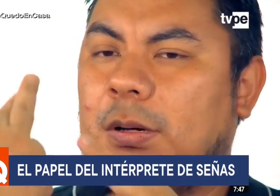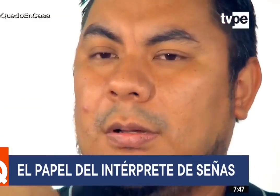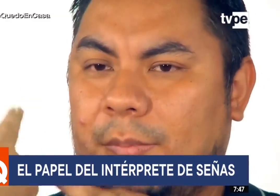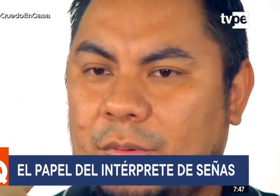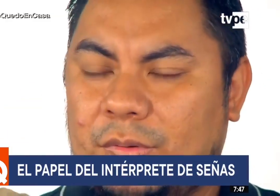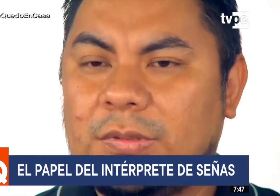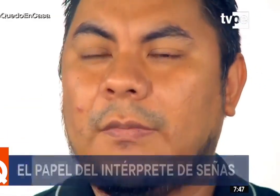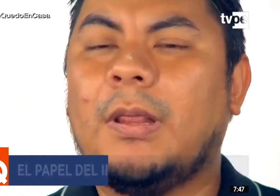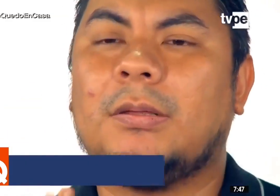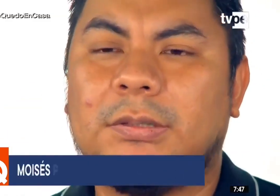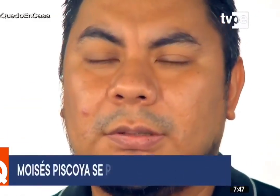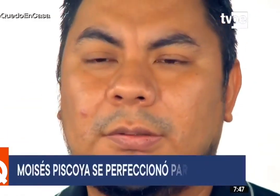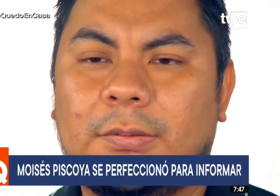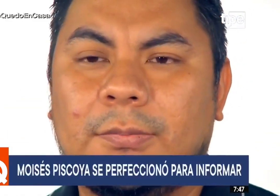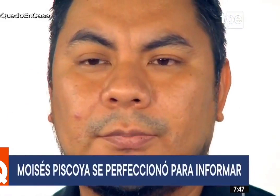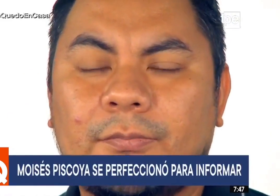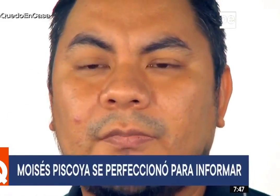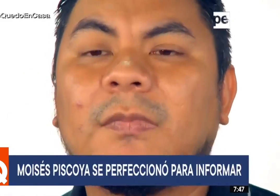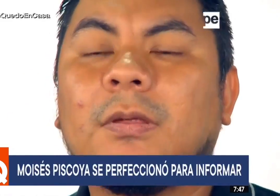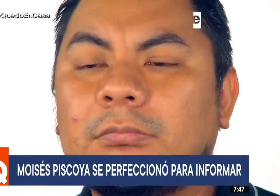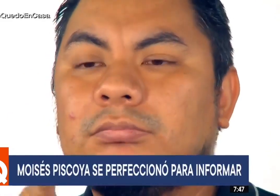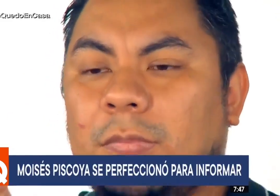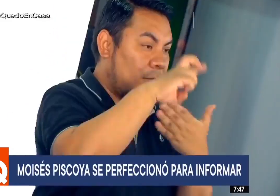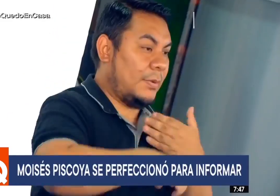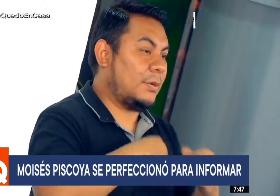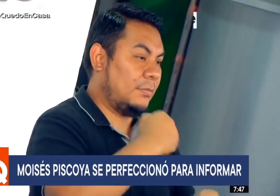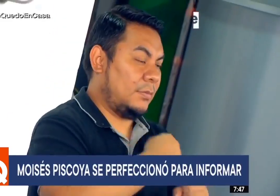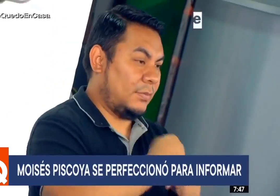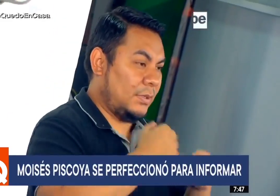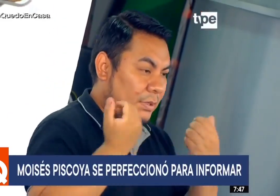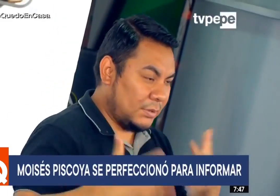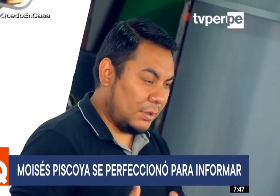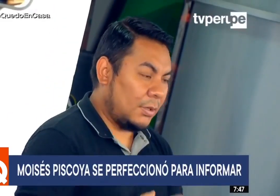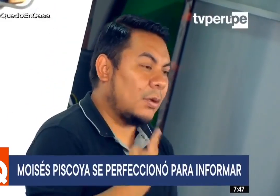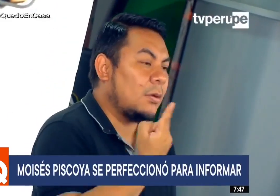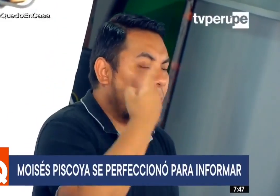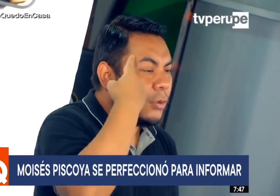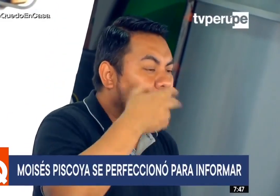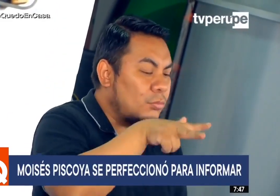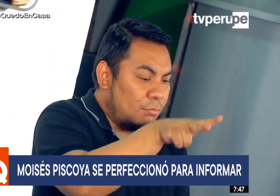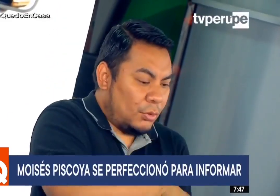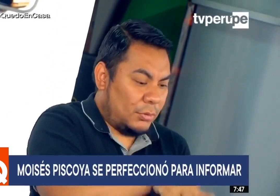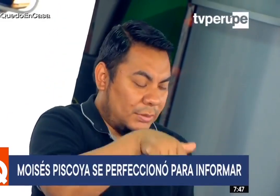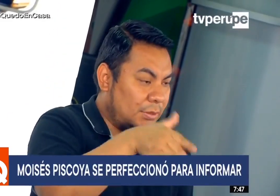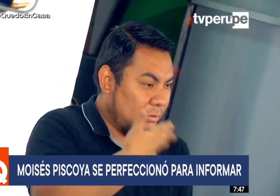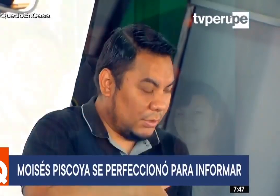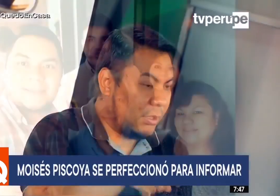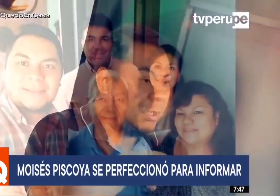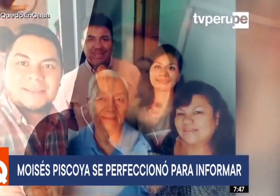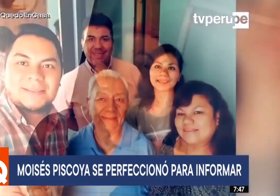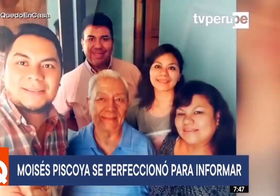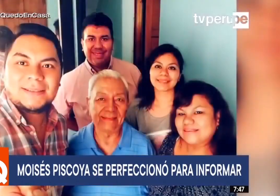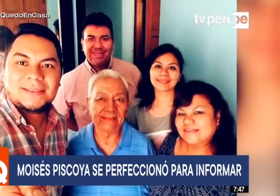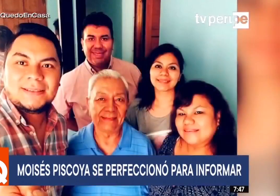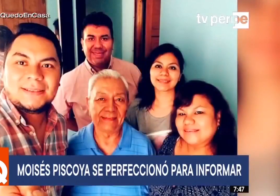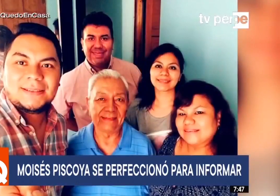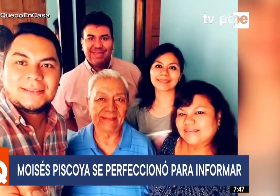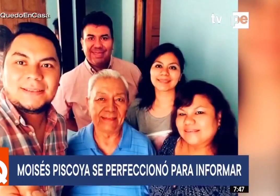No solo no conoció a su madre, sino que tuvo que presenciar hechos de discriminación que atentaban contra su hermana,